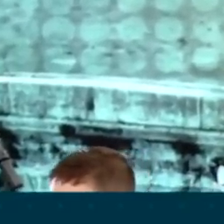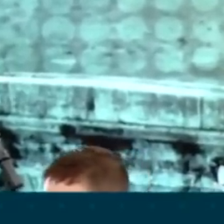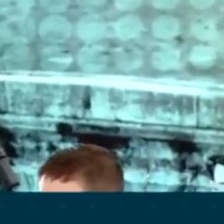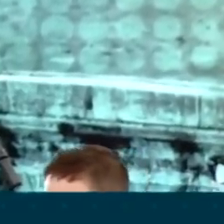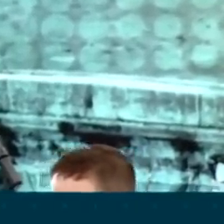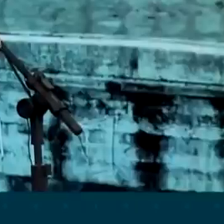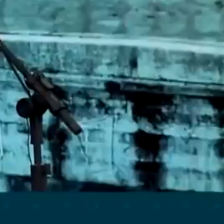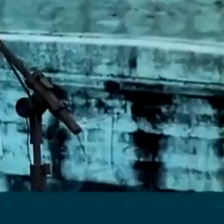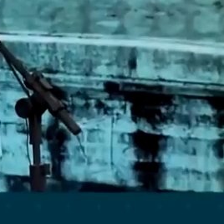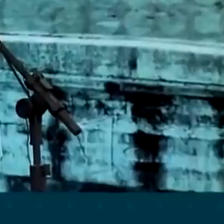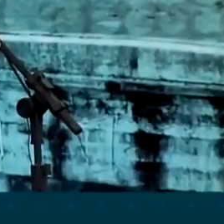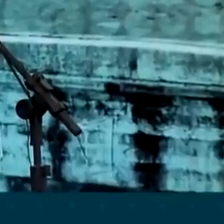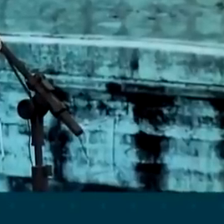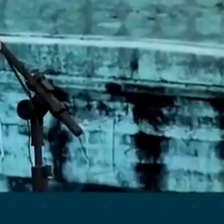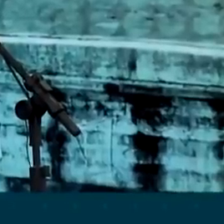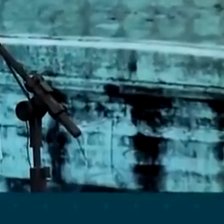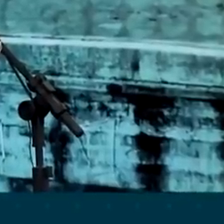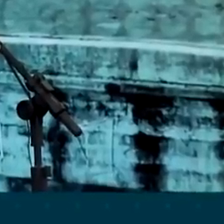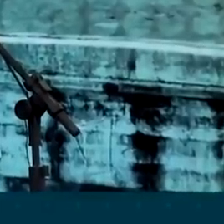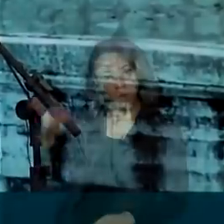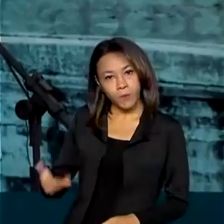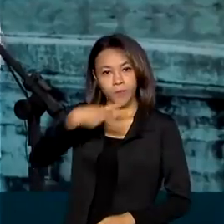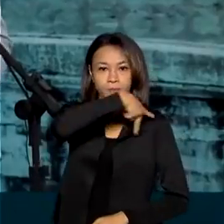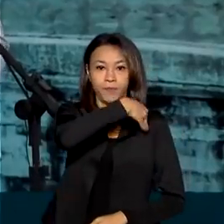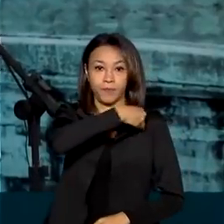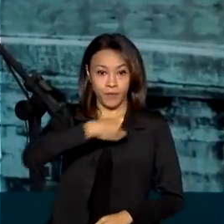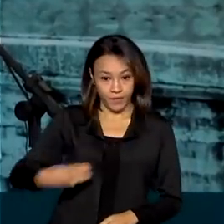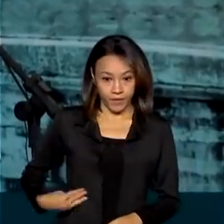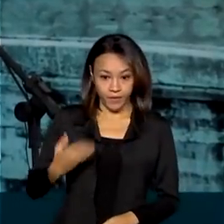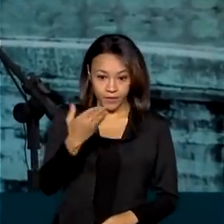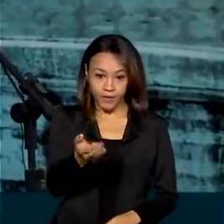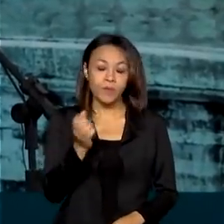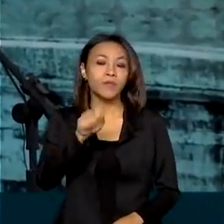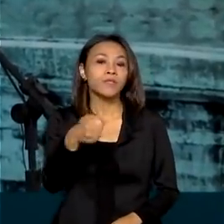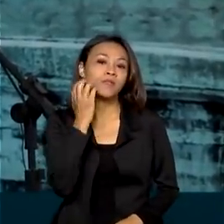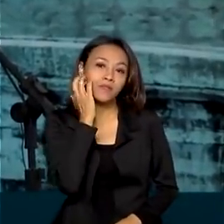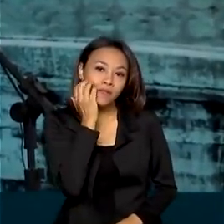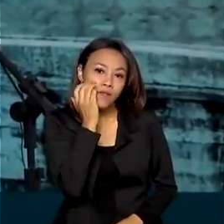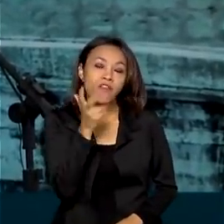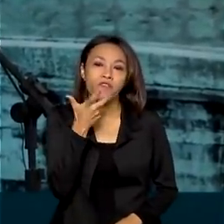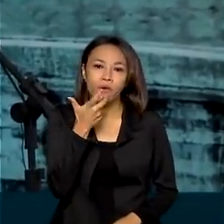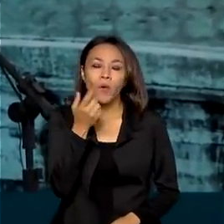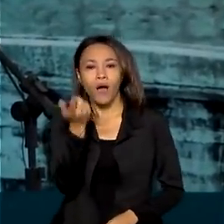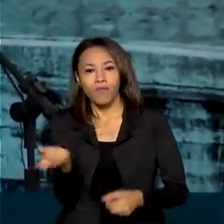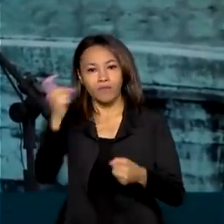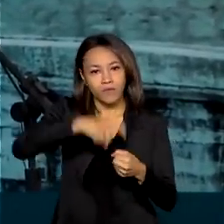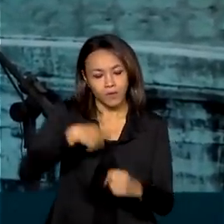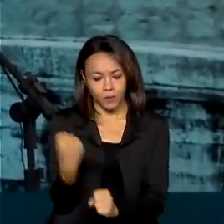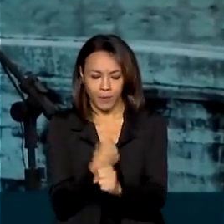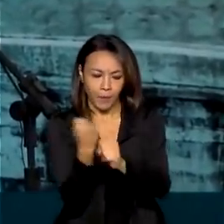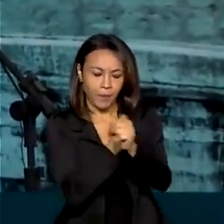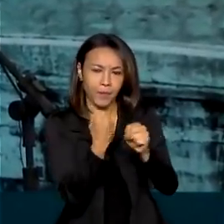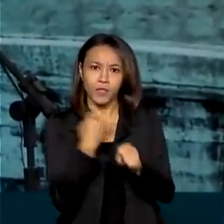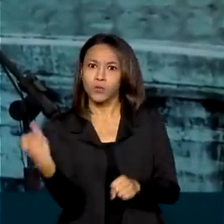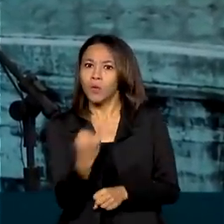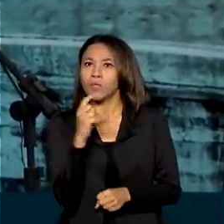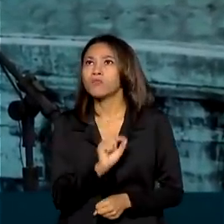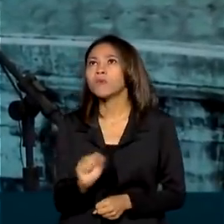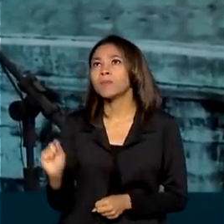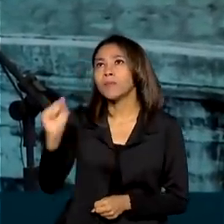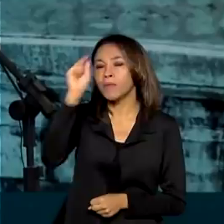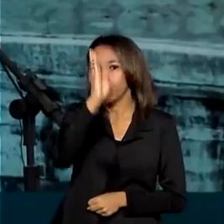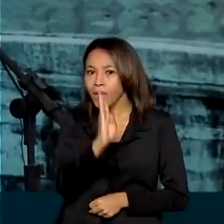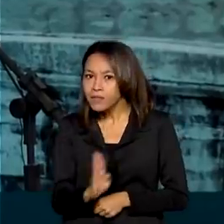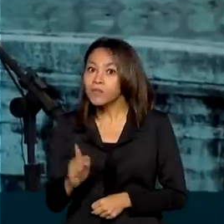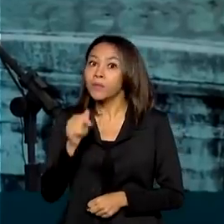deputados estaduais. O ministro da Infraestrutura, Tarcísio de Freitas, falou da retomada de obras importantes em todo o país, como